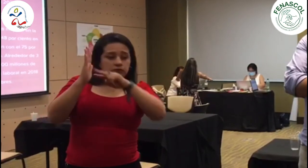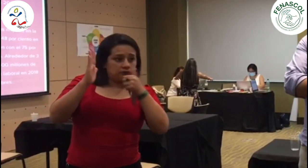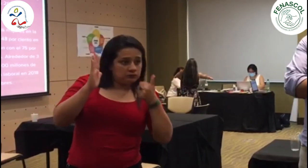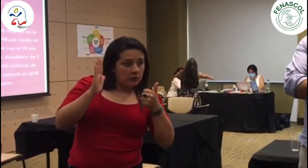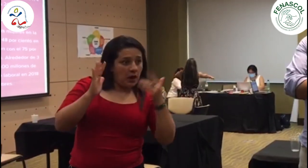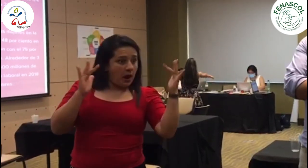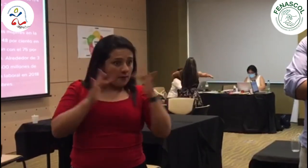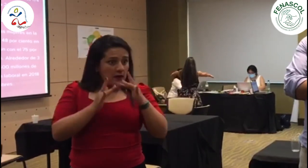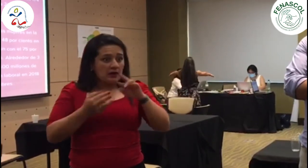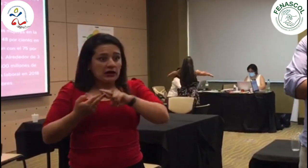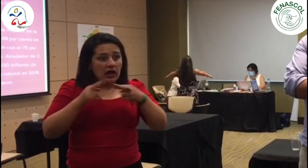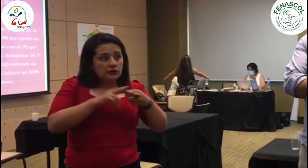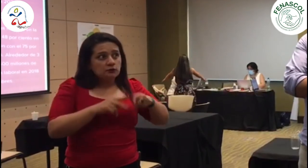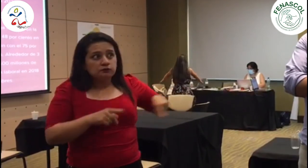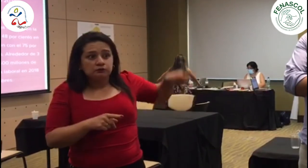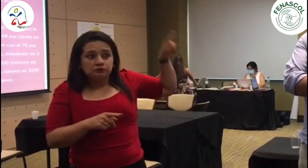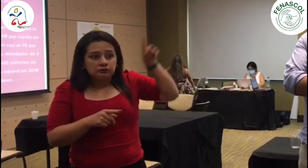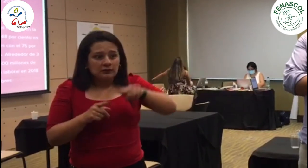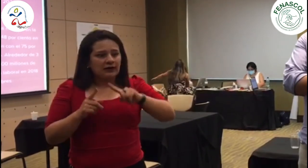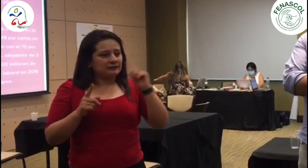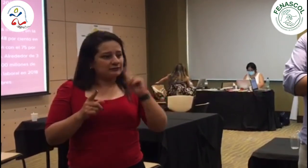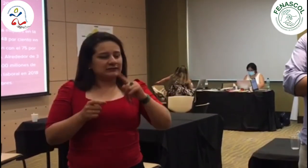recurrentes y particulares en relación a estos temas.